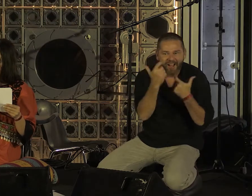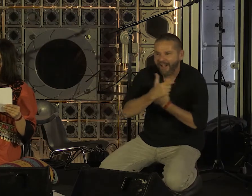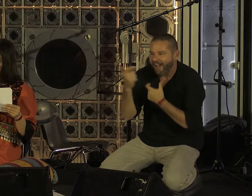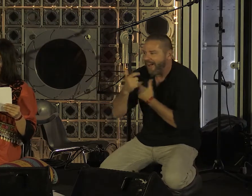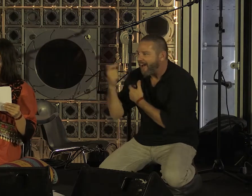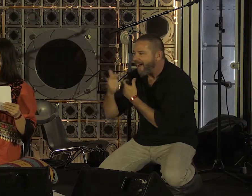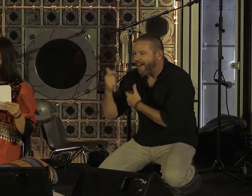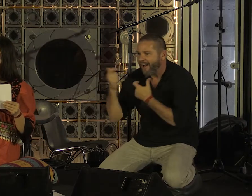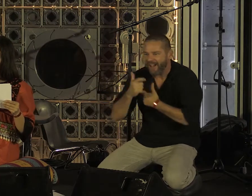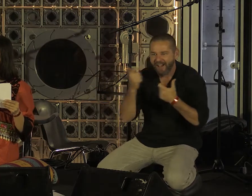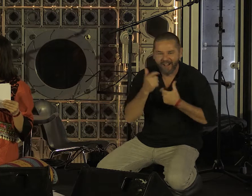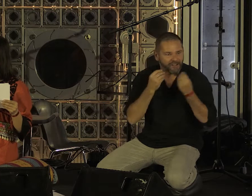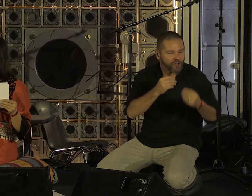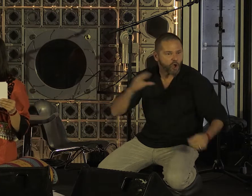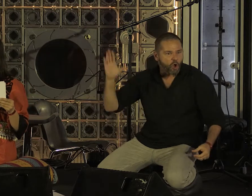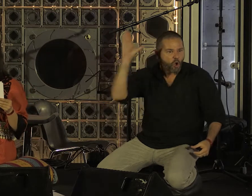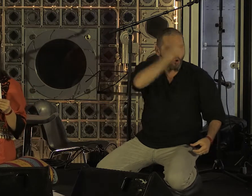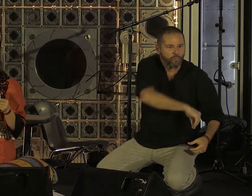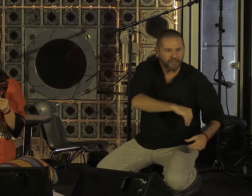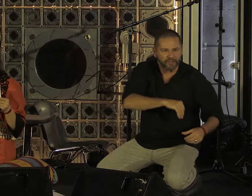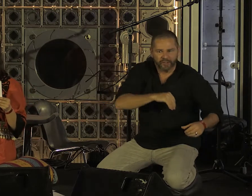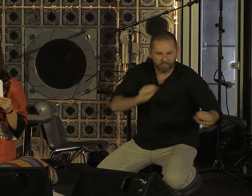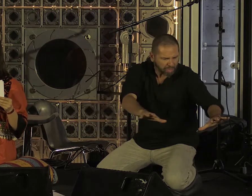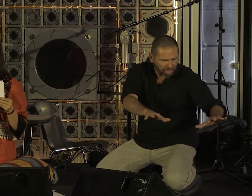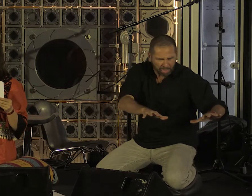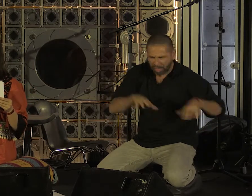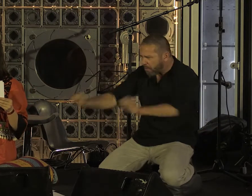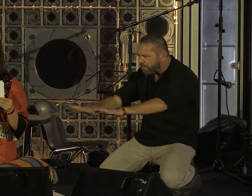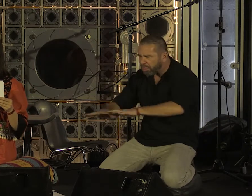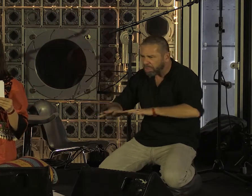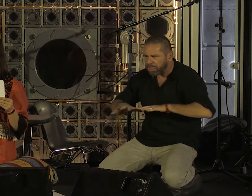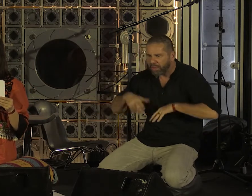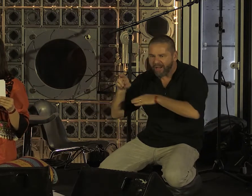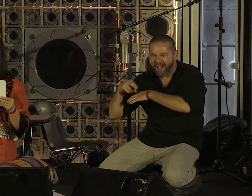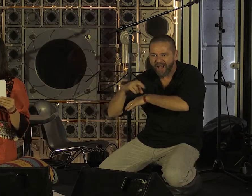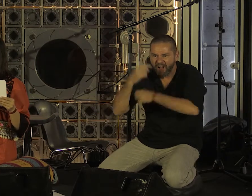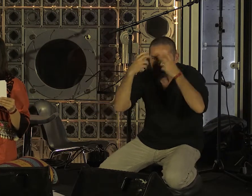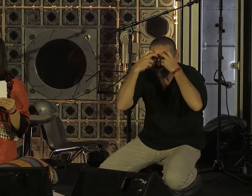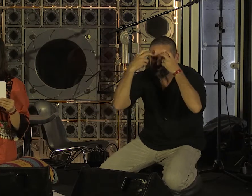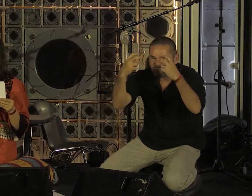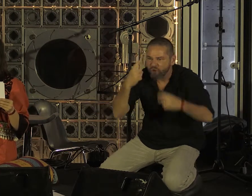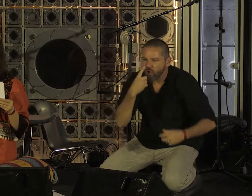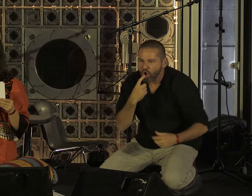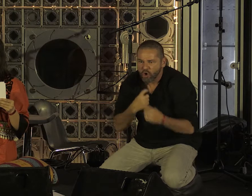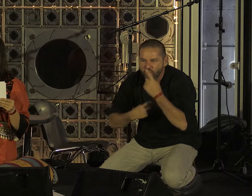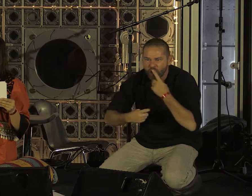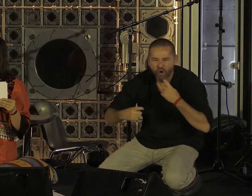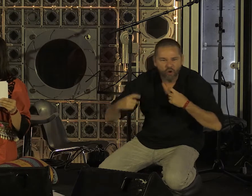vie, les yeux rouges des rats qui nous jaugent au crépuscule, les corps écossais qui pendent,